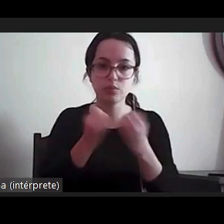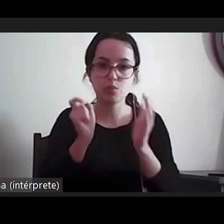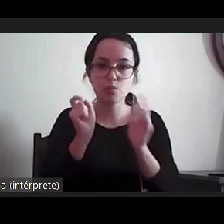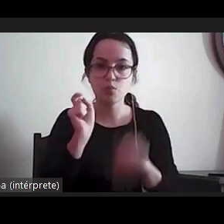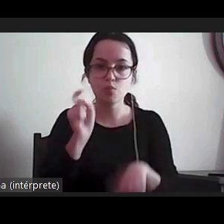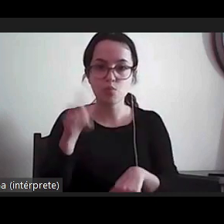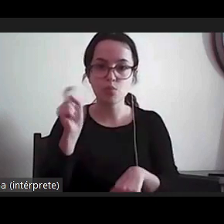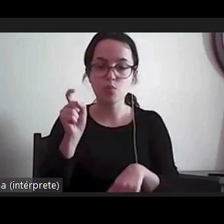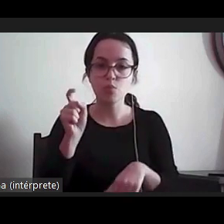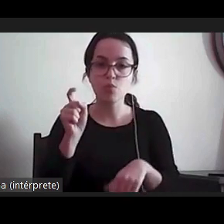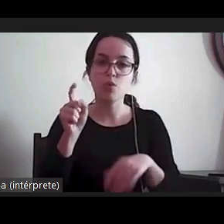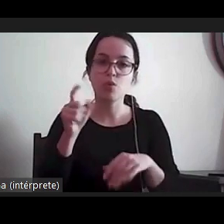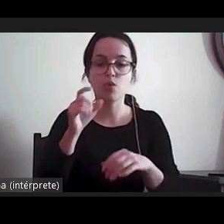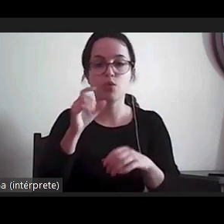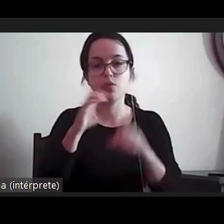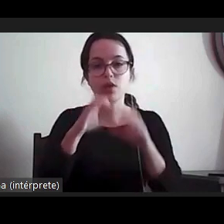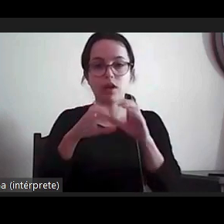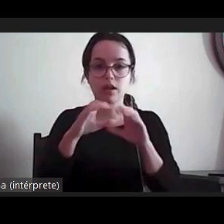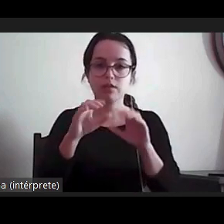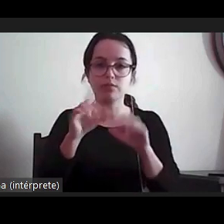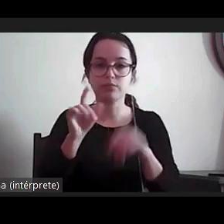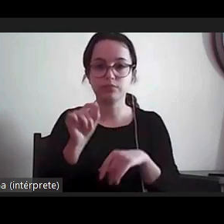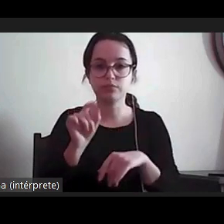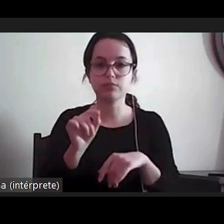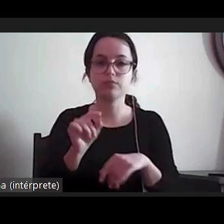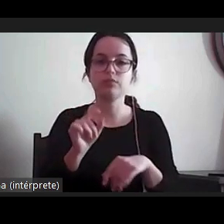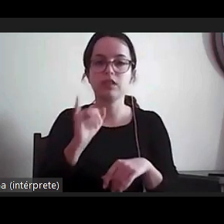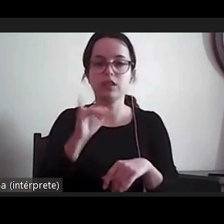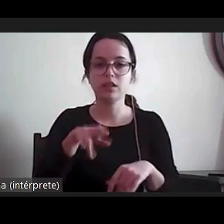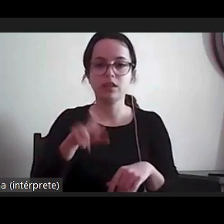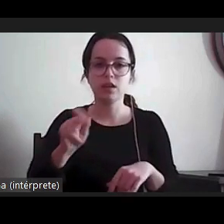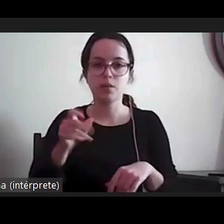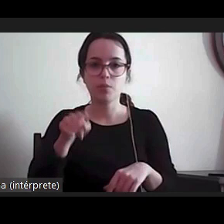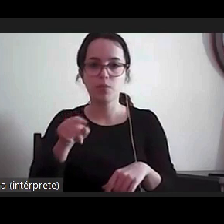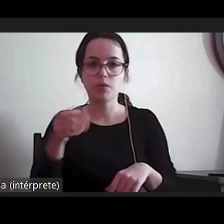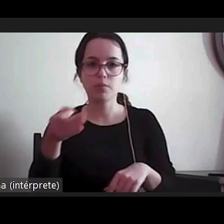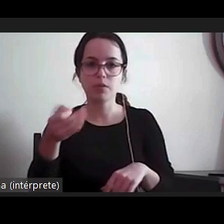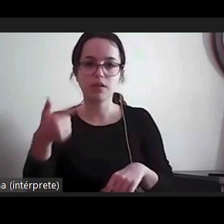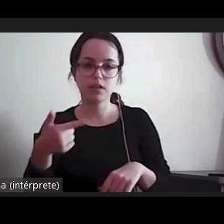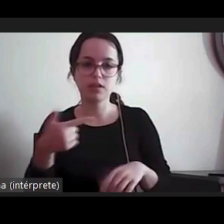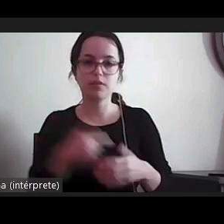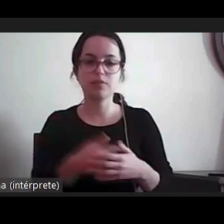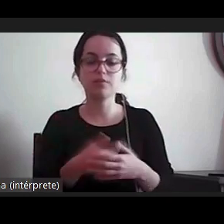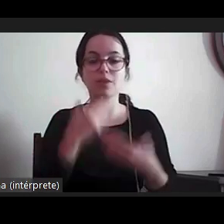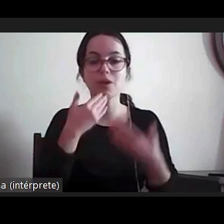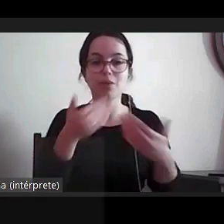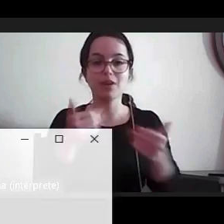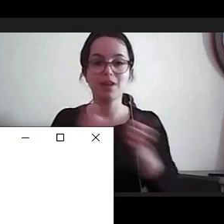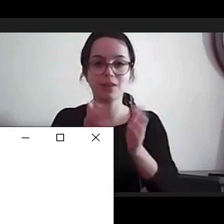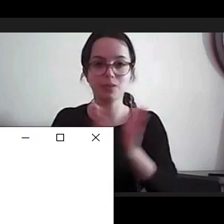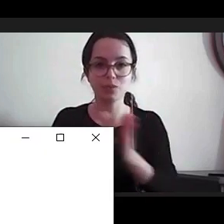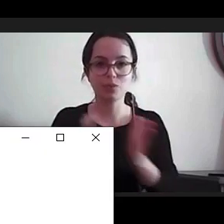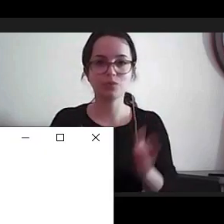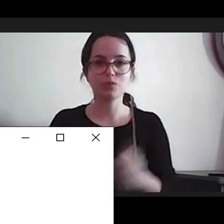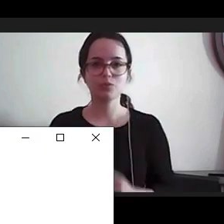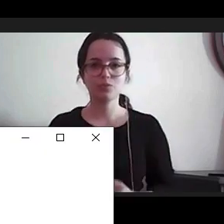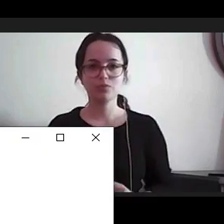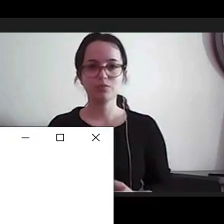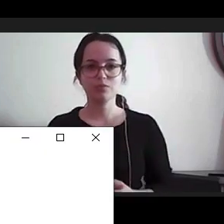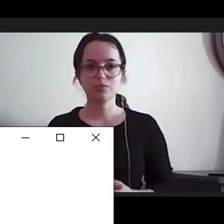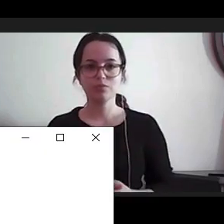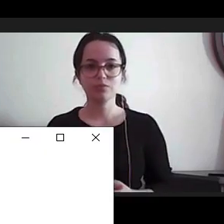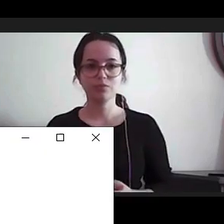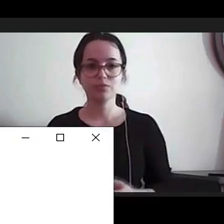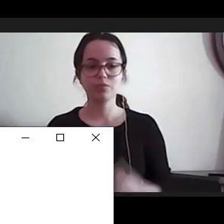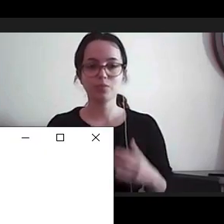comunicações através do nosso site ina.pt muito obrigada a todos e a todas muito